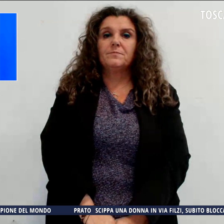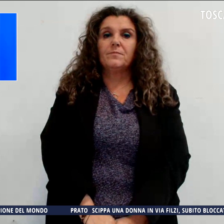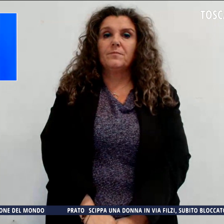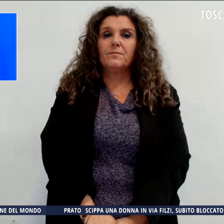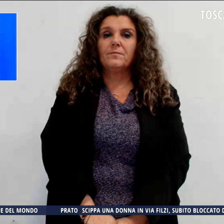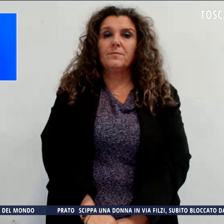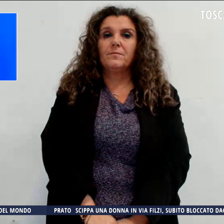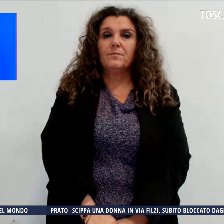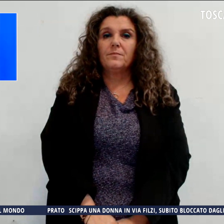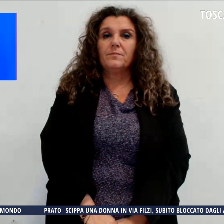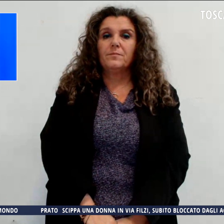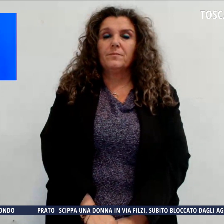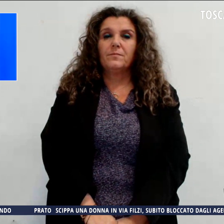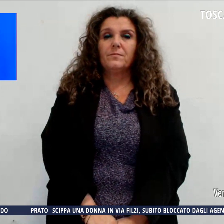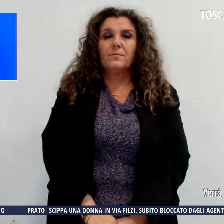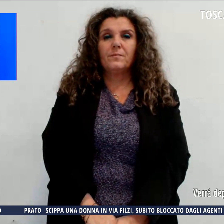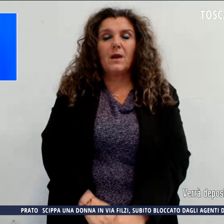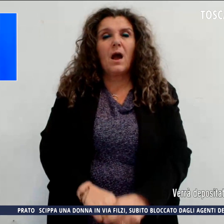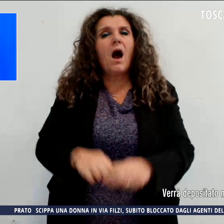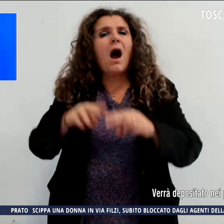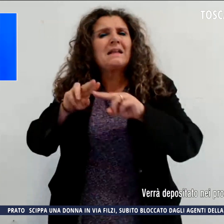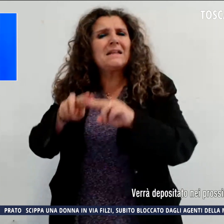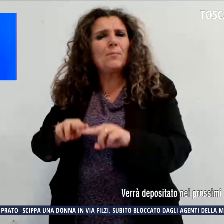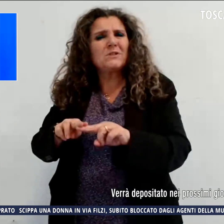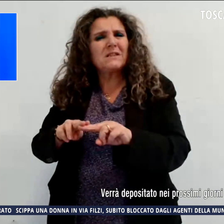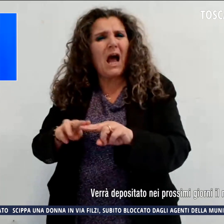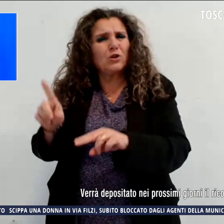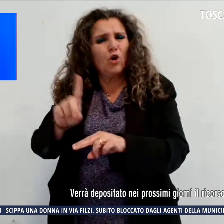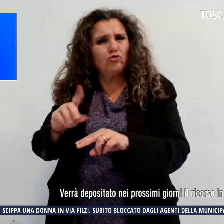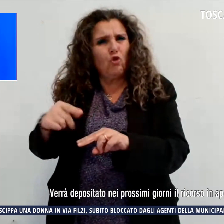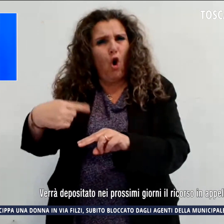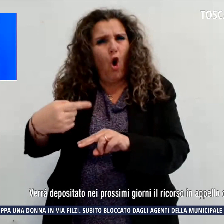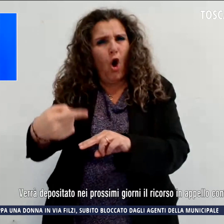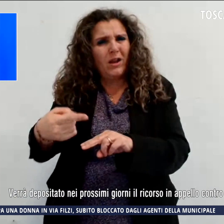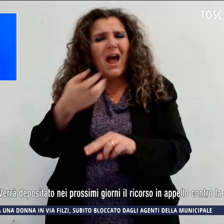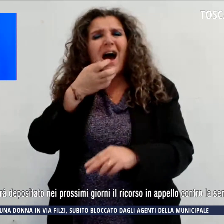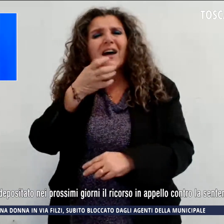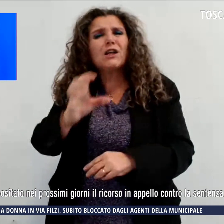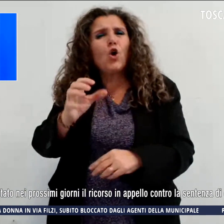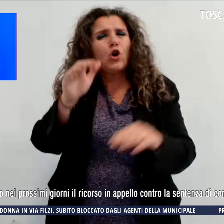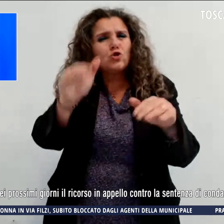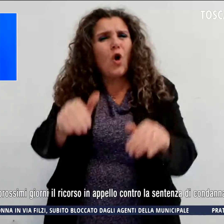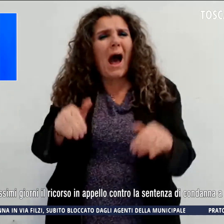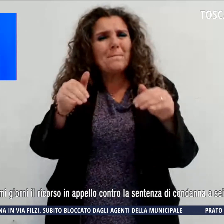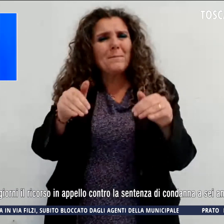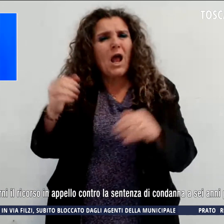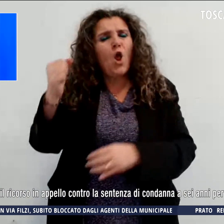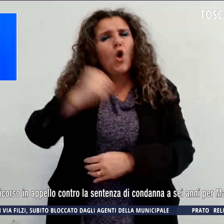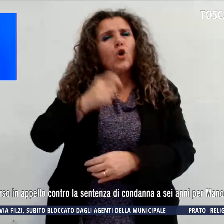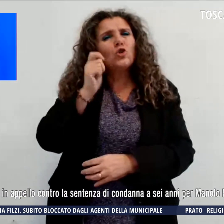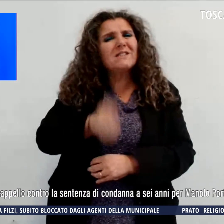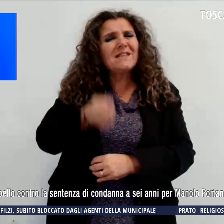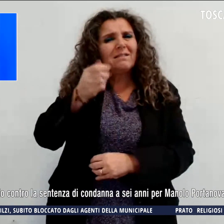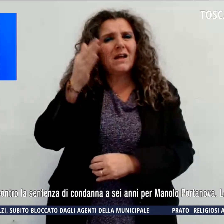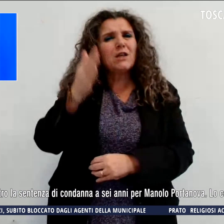Verrà depositato nei prossimi giorni il ricorso in appello contro la sentenza di condanna